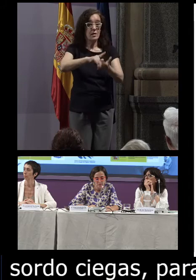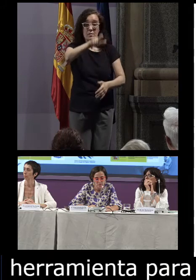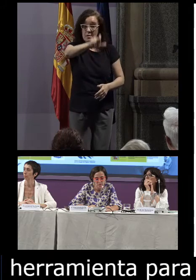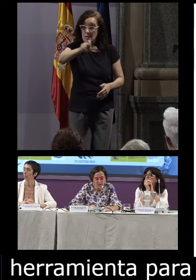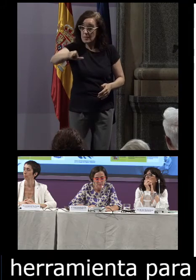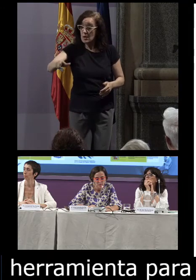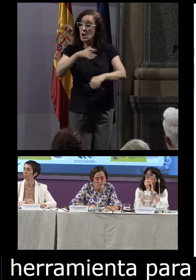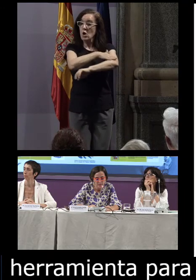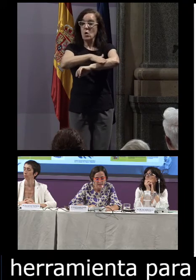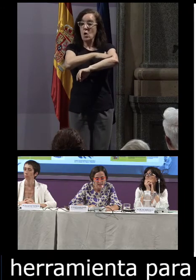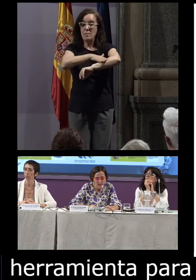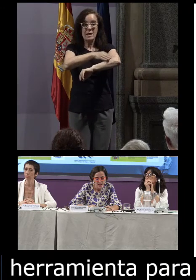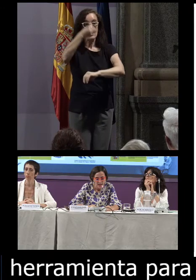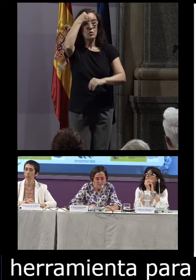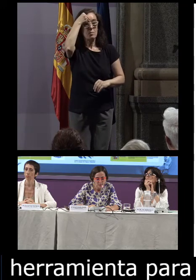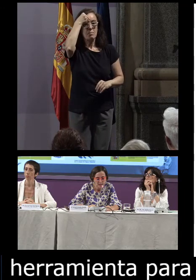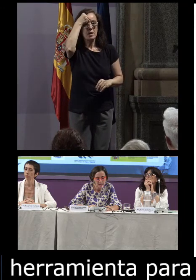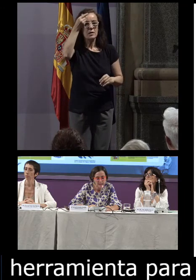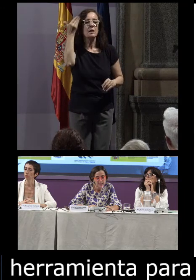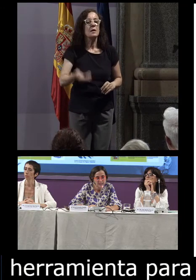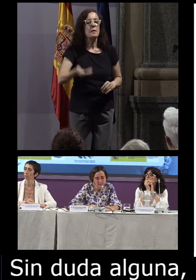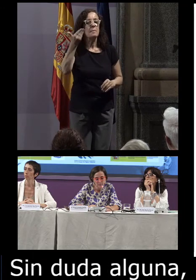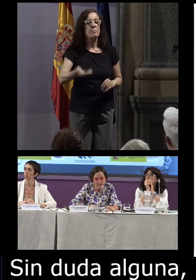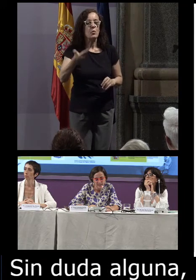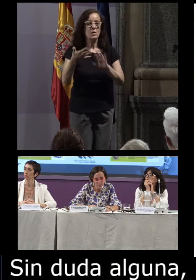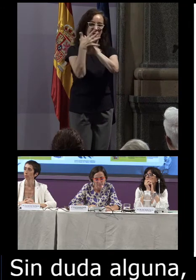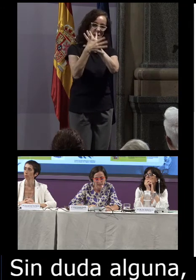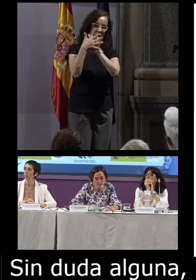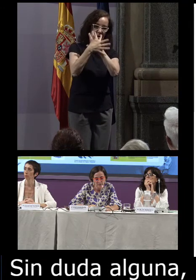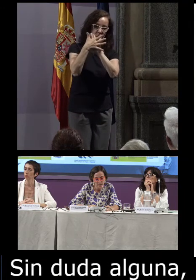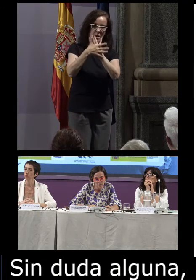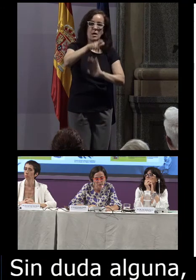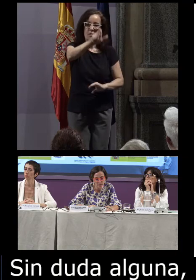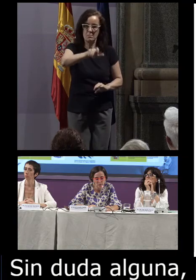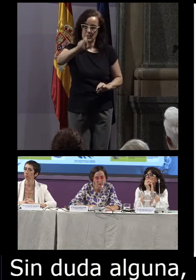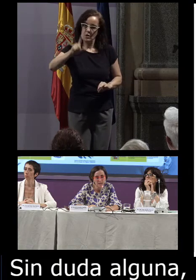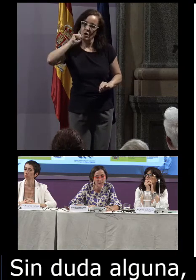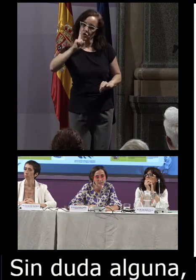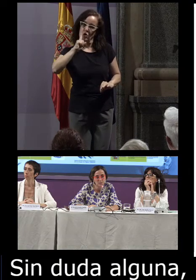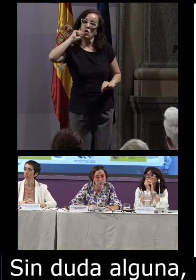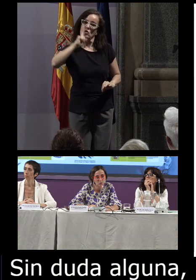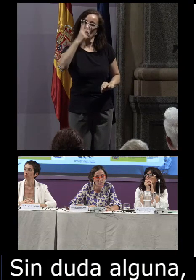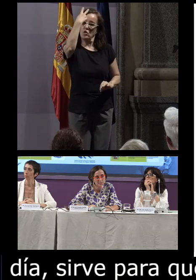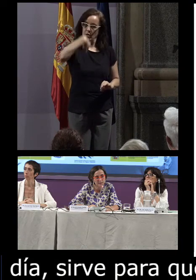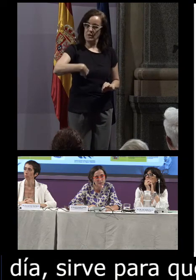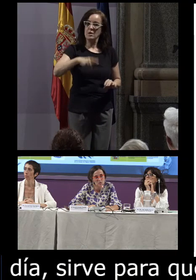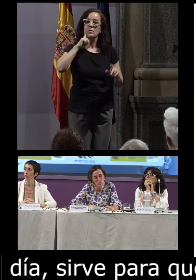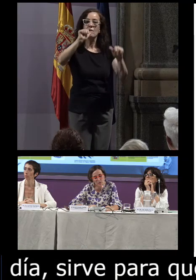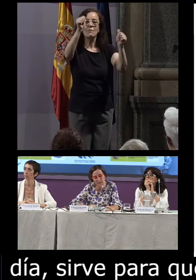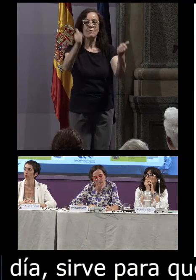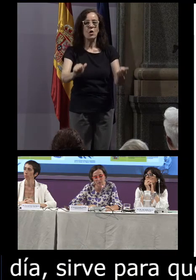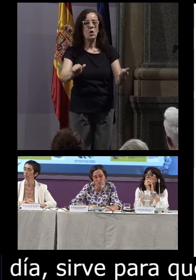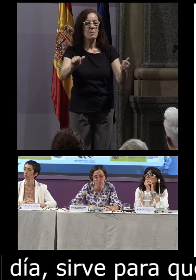gobiernos tengamos en cuenta la importancia que tienen las lenguas de signos para las personas sordas y sordociegas y, sobre todo, de una manera